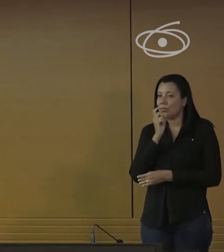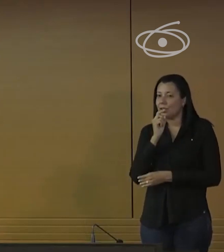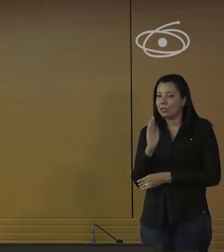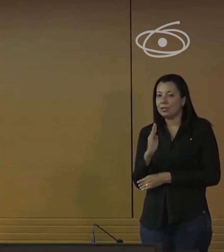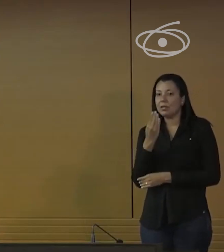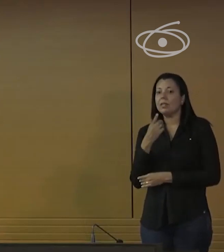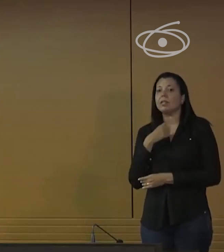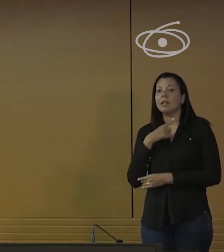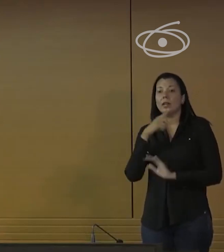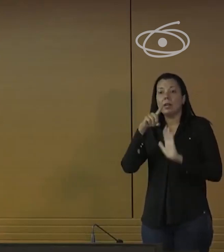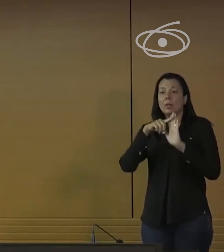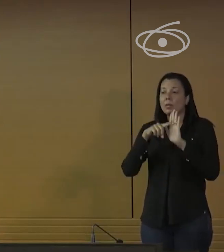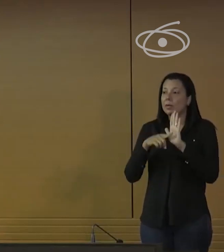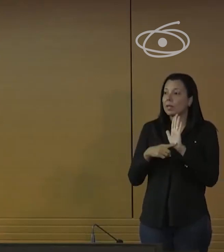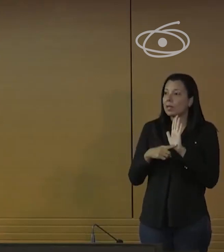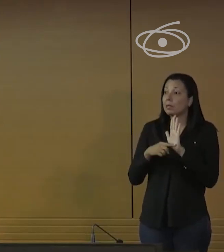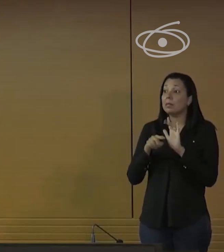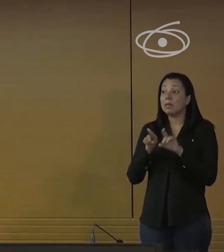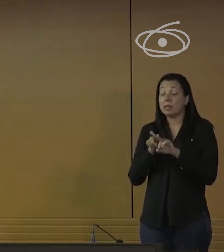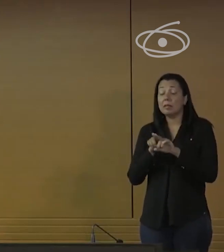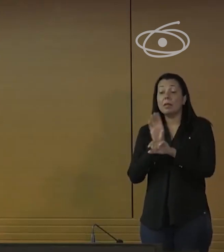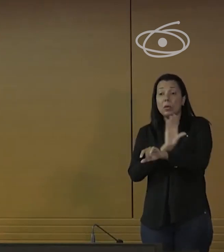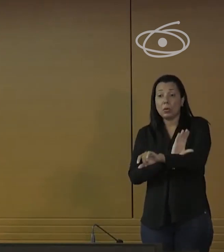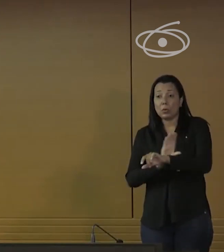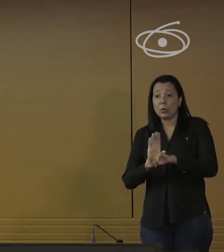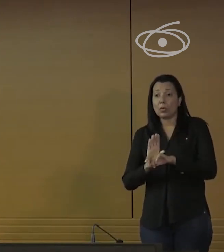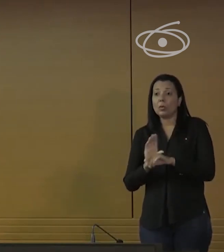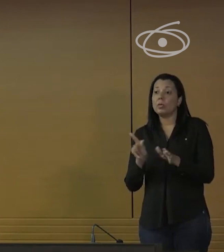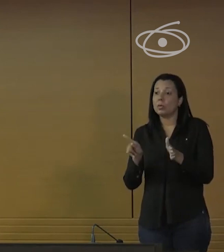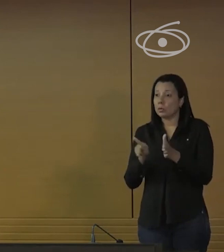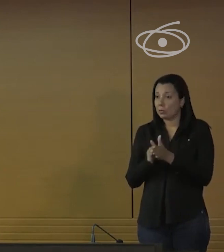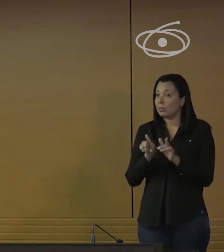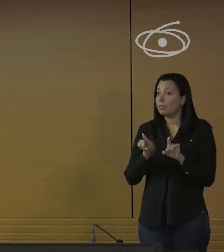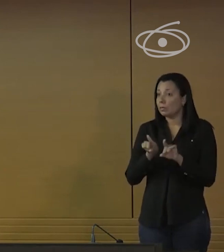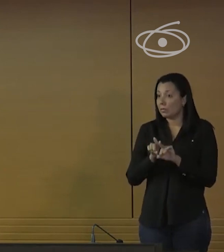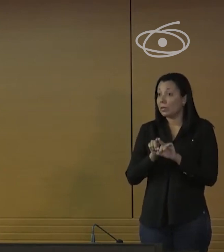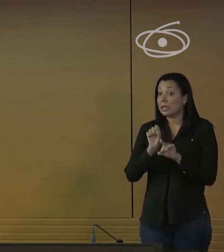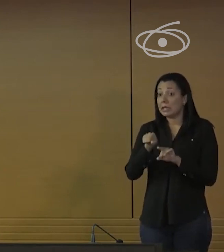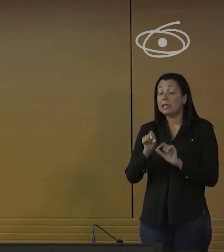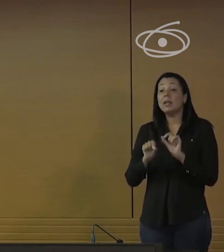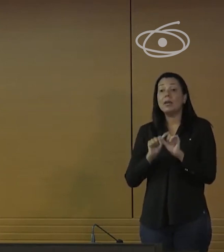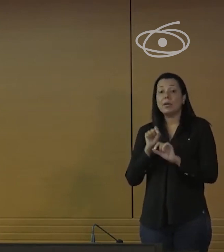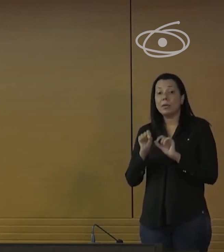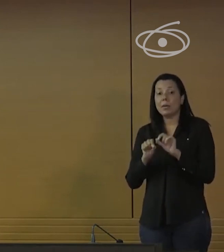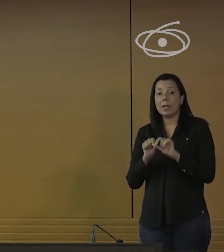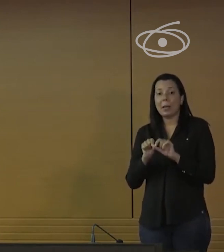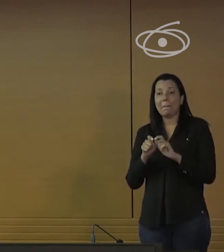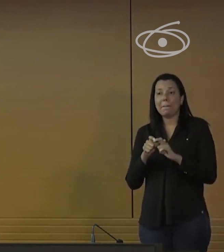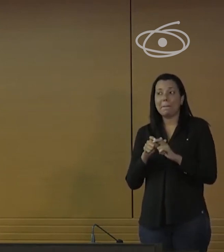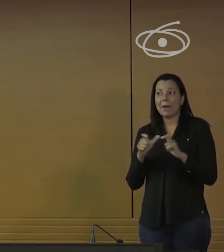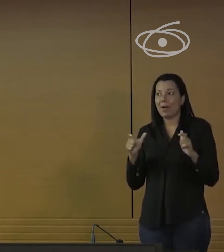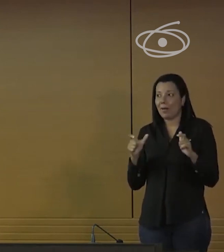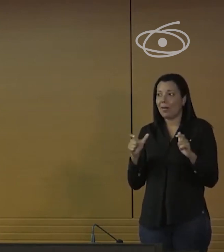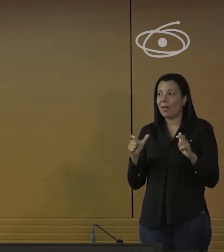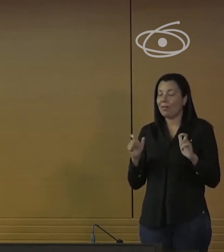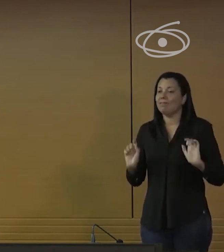programa e este curso em particular é uma das maiores